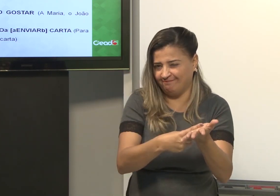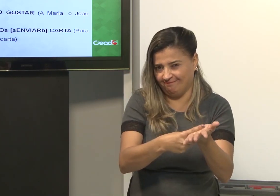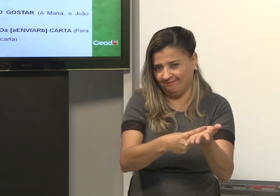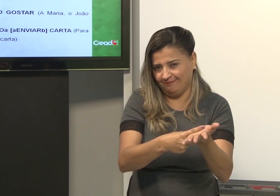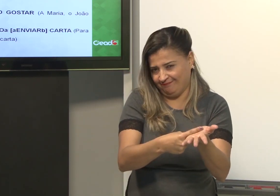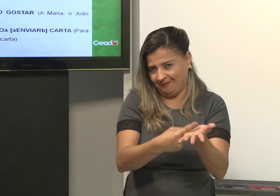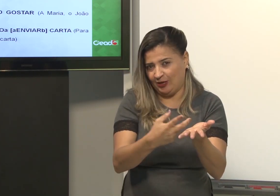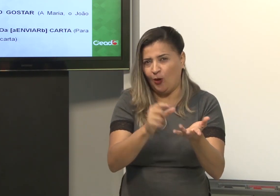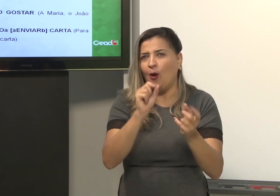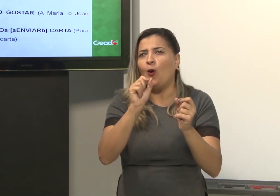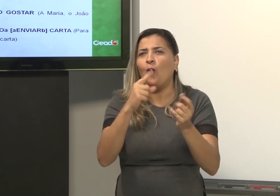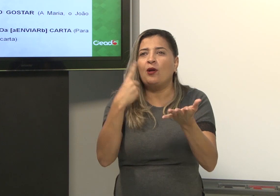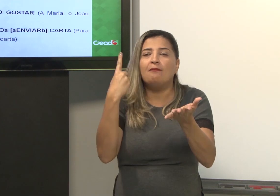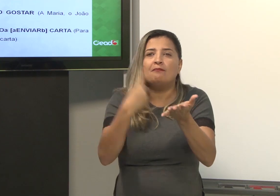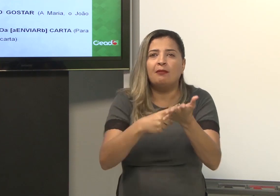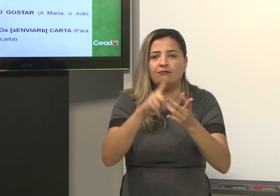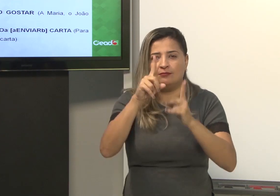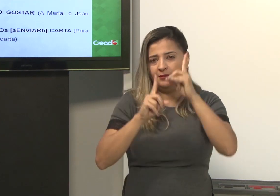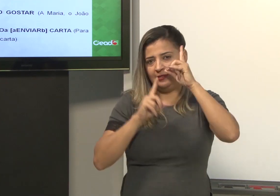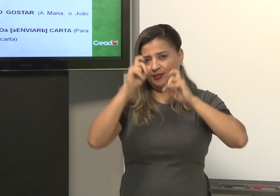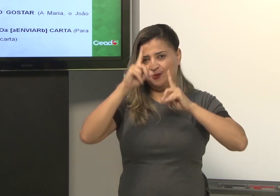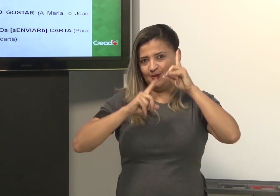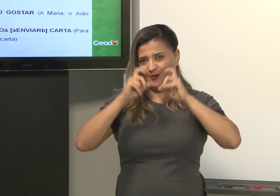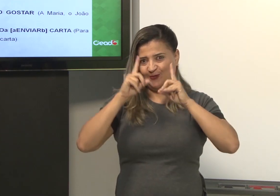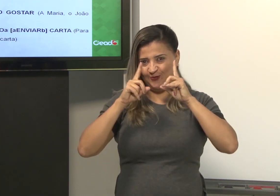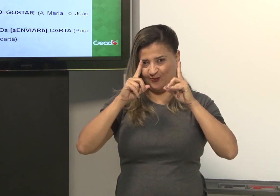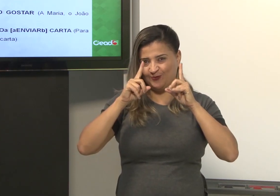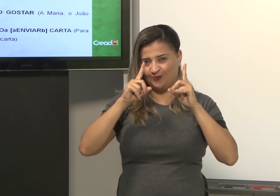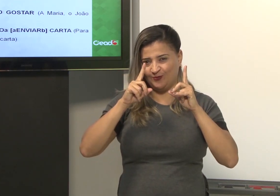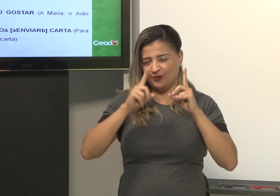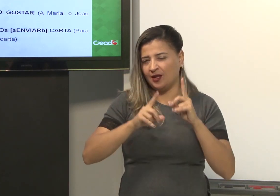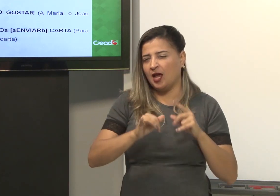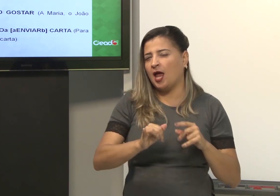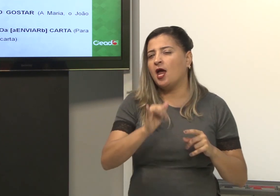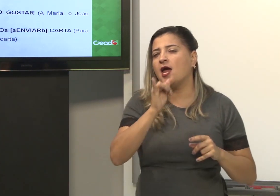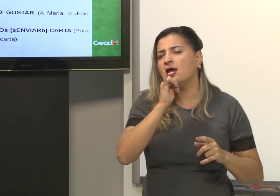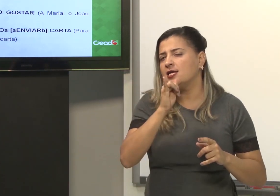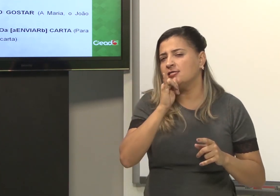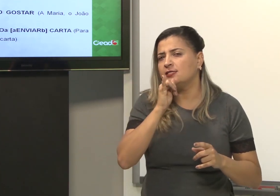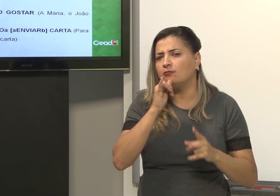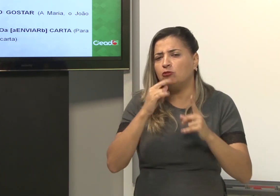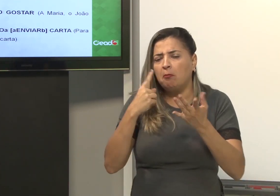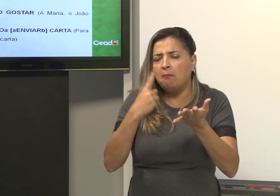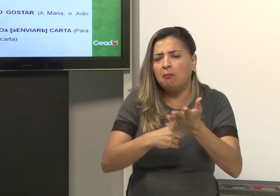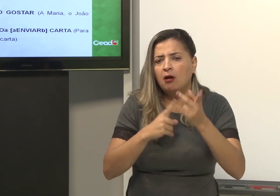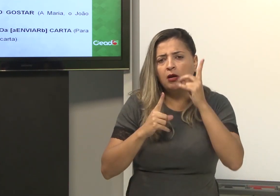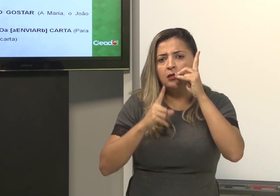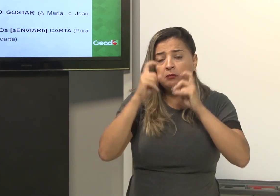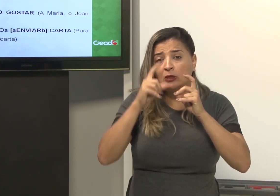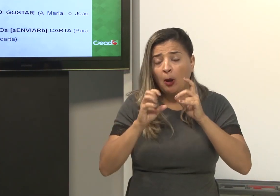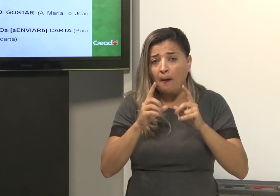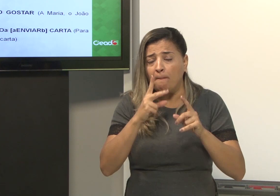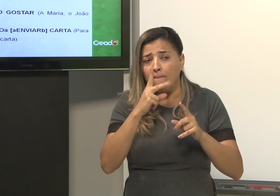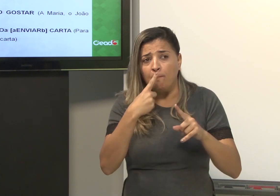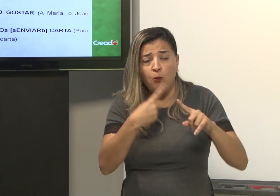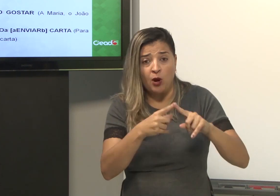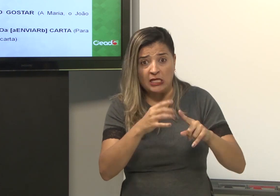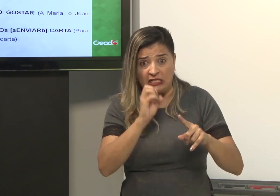de expressão também. Por exemplo, tem uma marcação de expressão.